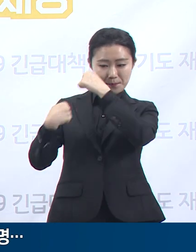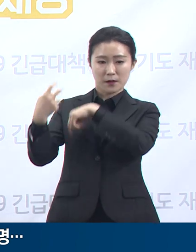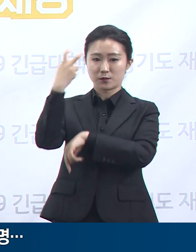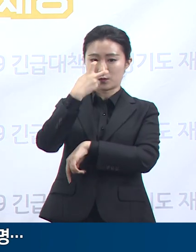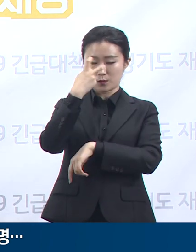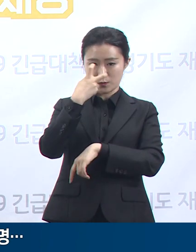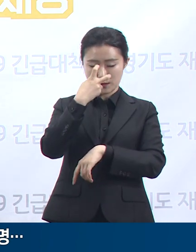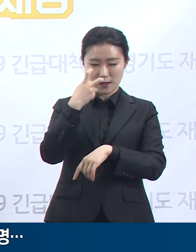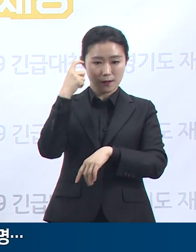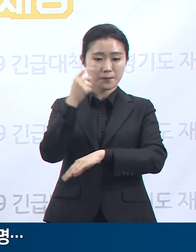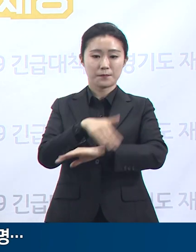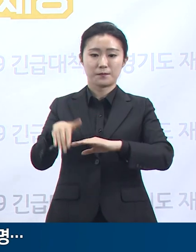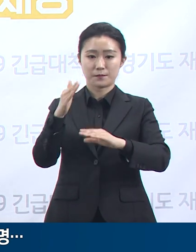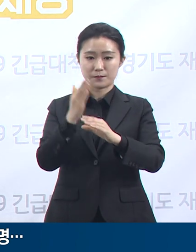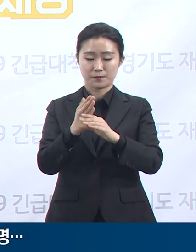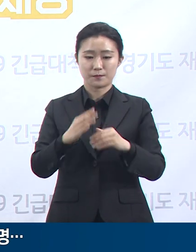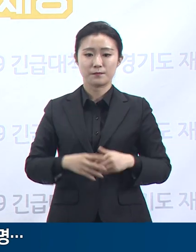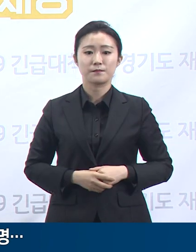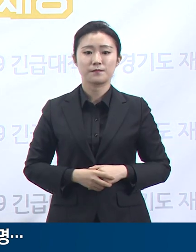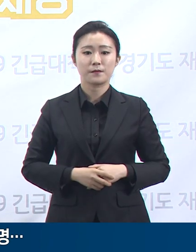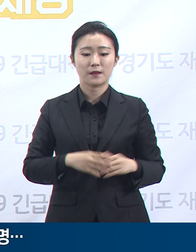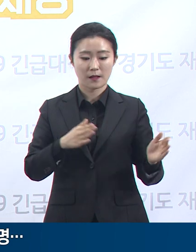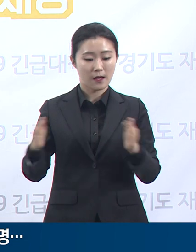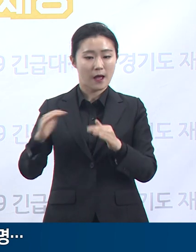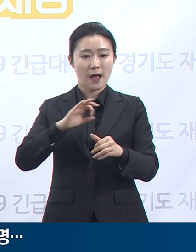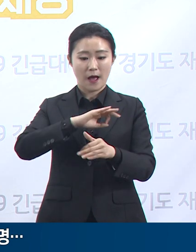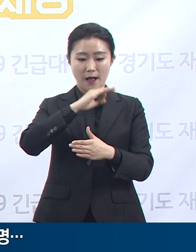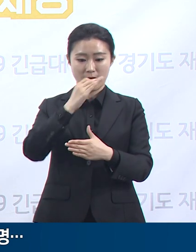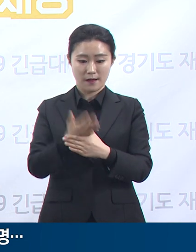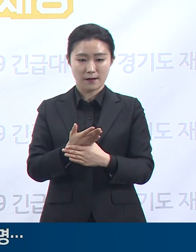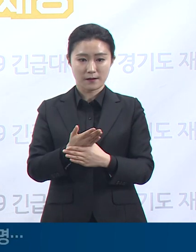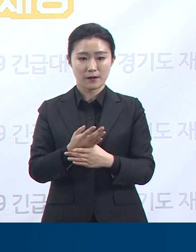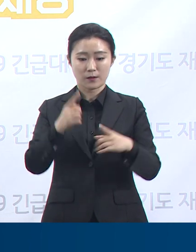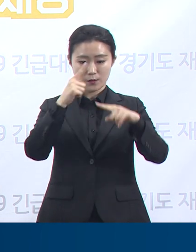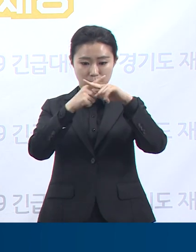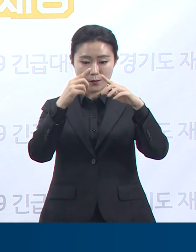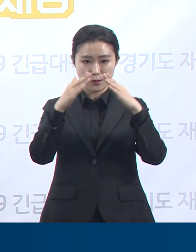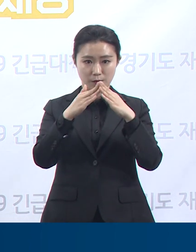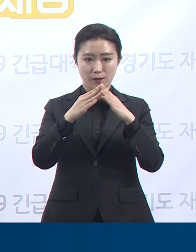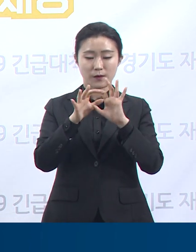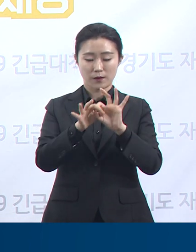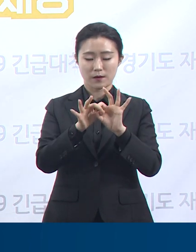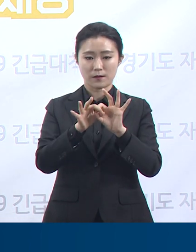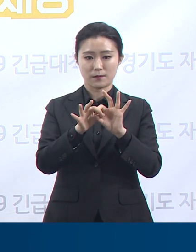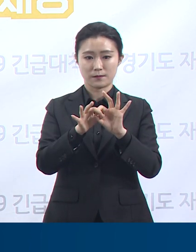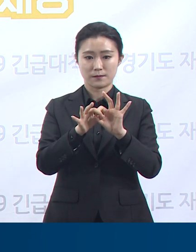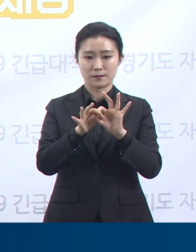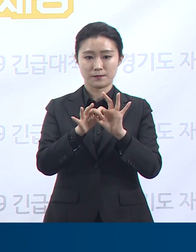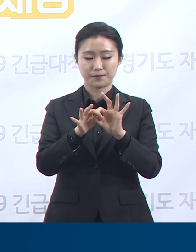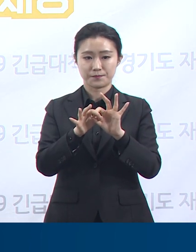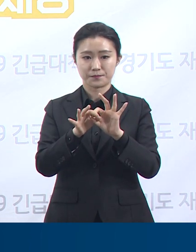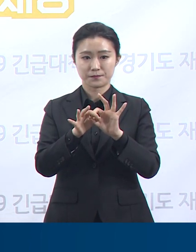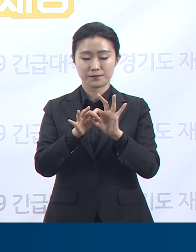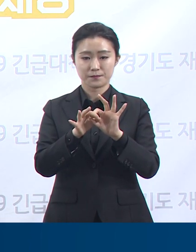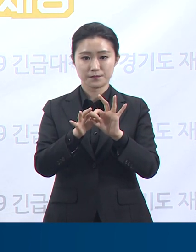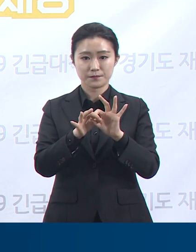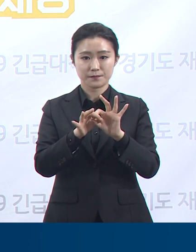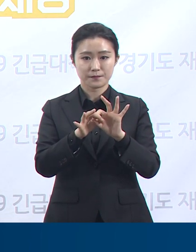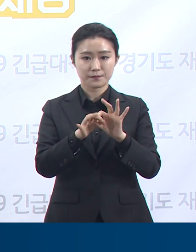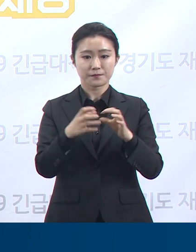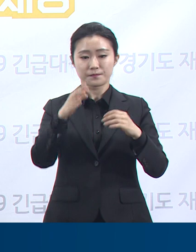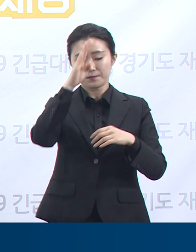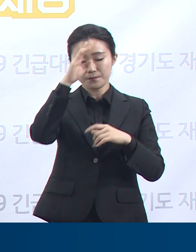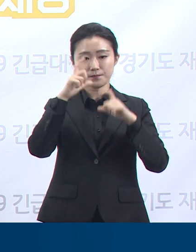다음은 안양군포목회자모임 관련 확진 상황에 대해 말씀드리겠습니다. 지금까지 안양군포목회자모임과 관련된